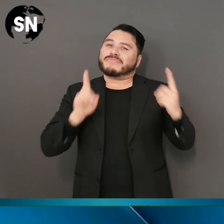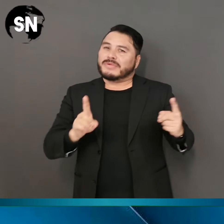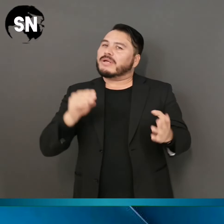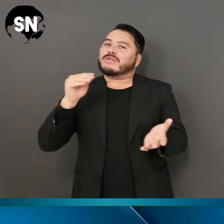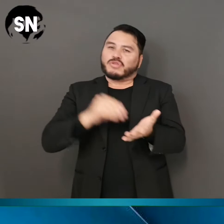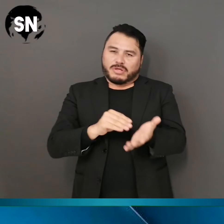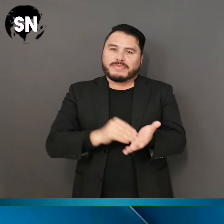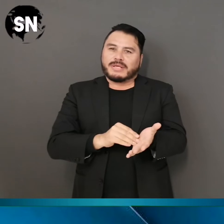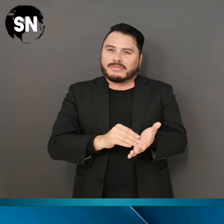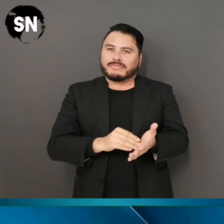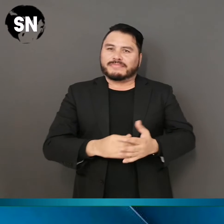personal.